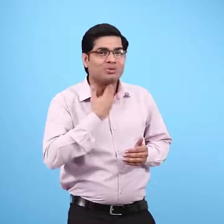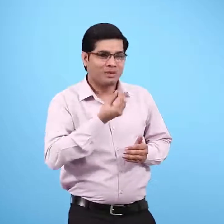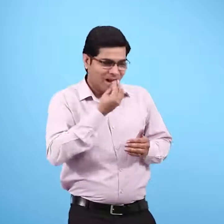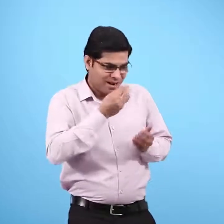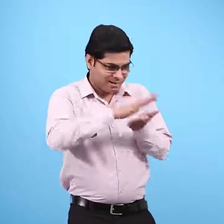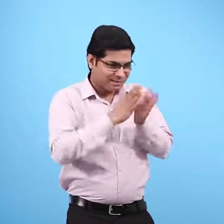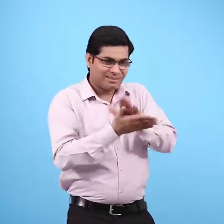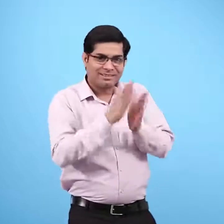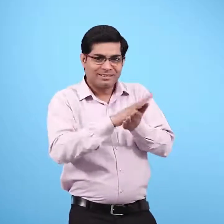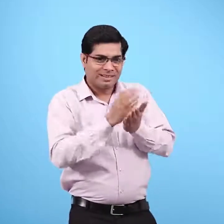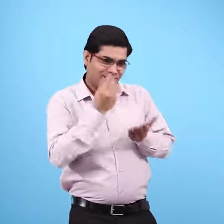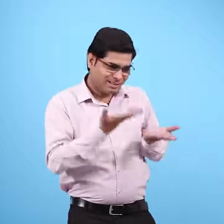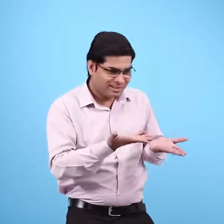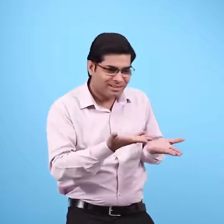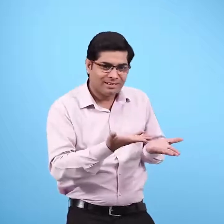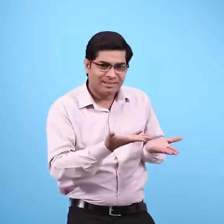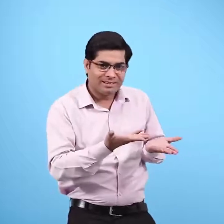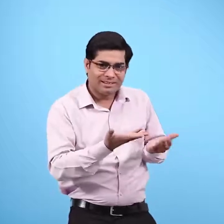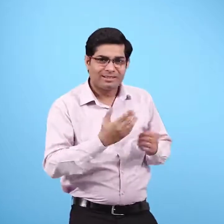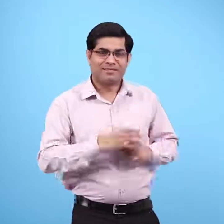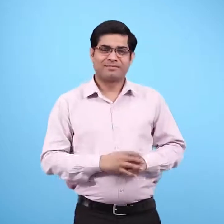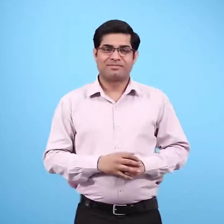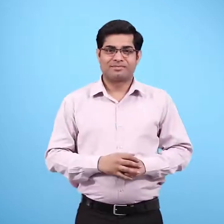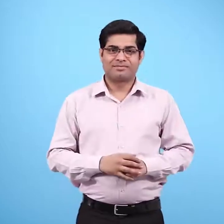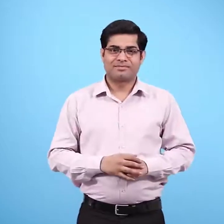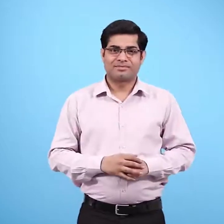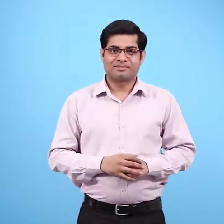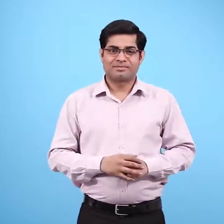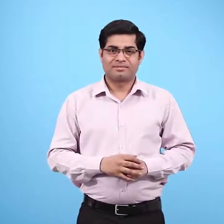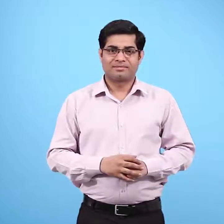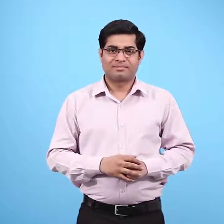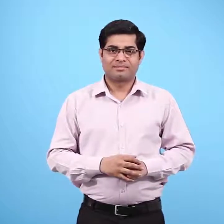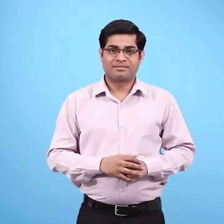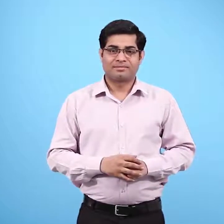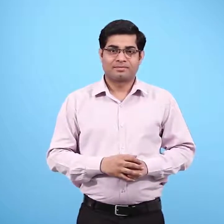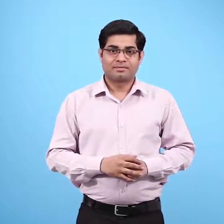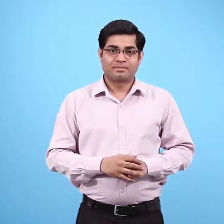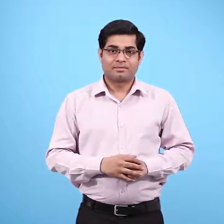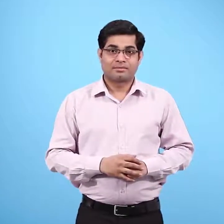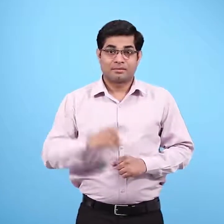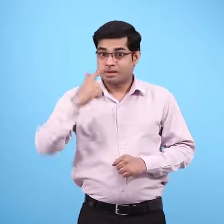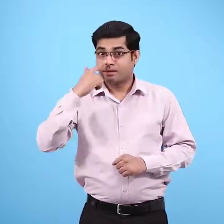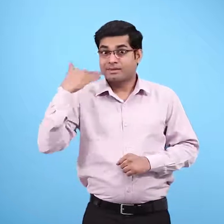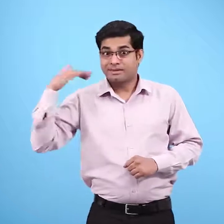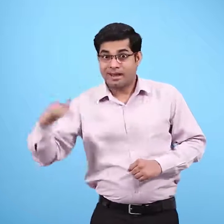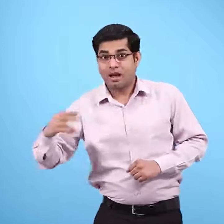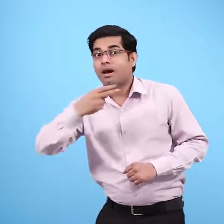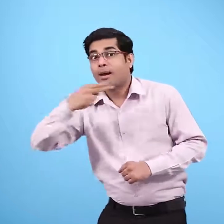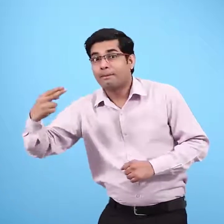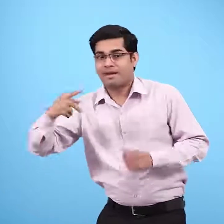तुम बोर नहीं होती एक ही तरह के सुवात की चीज़े खाकर जुलन ने जुम्पा